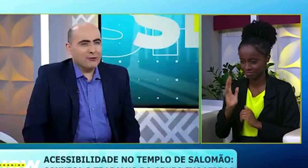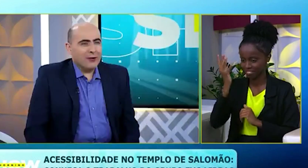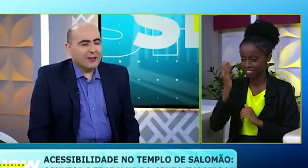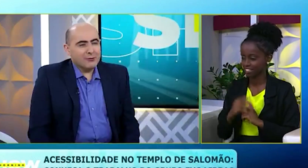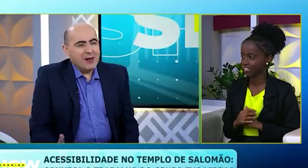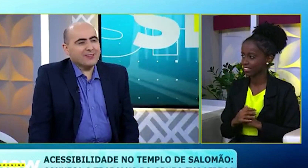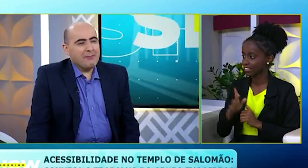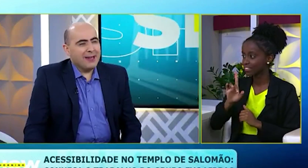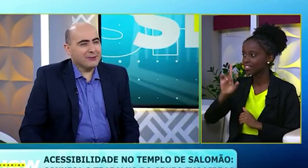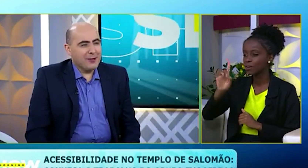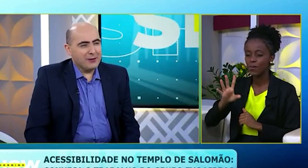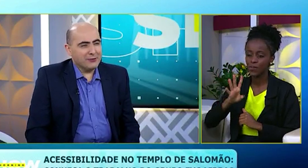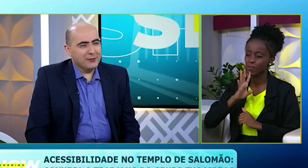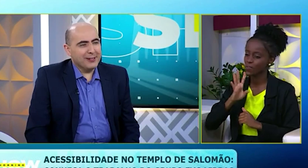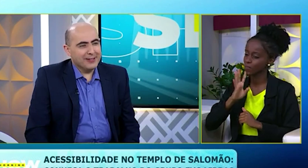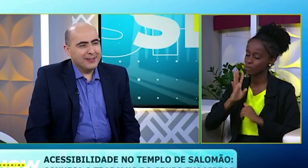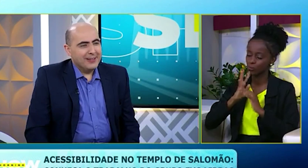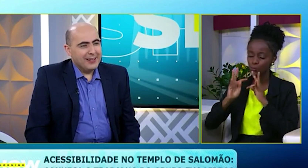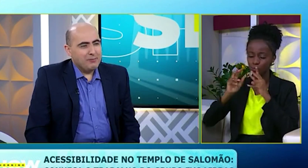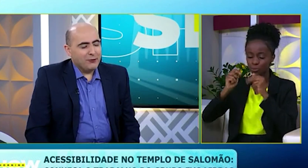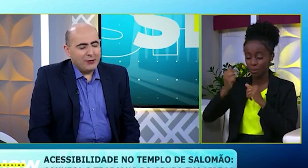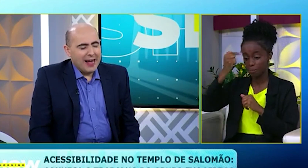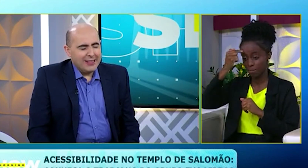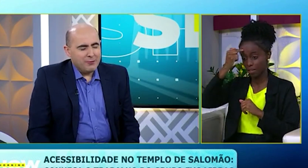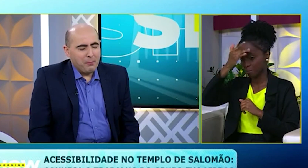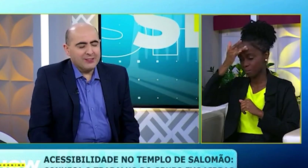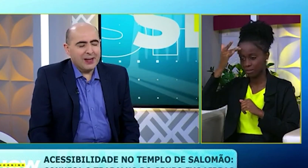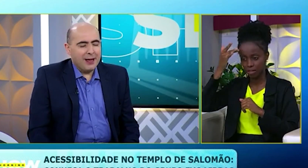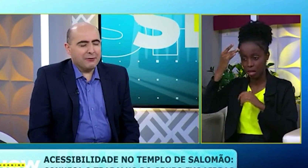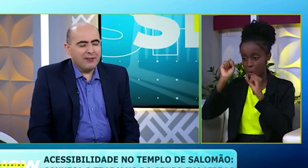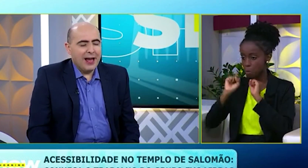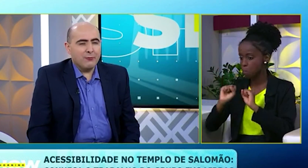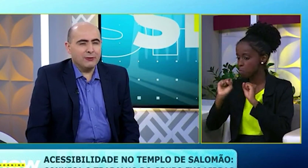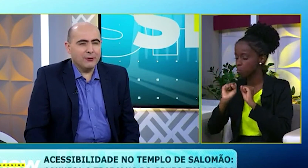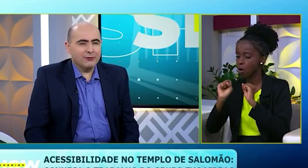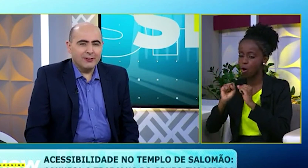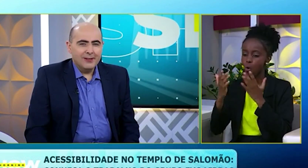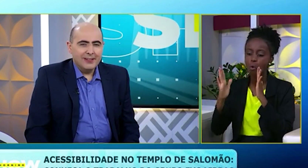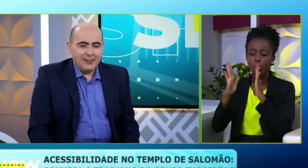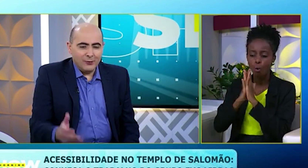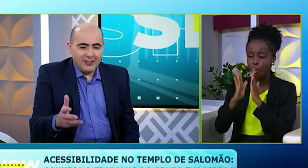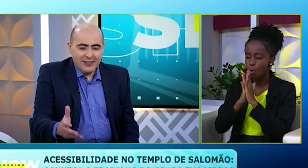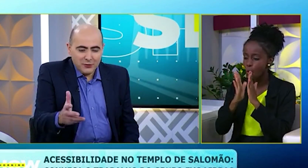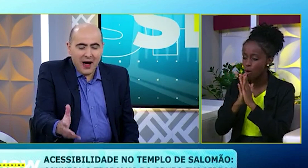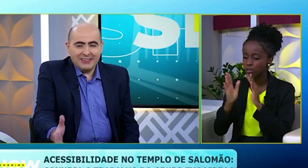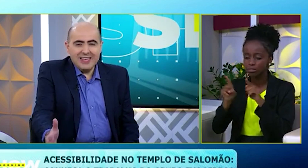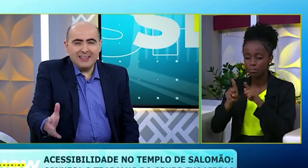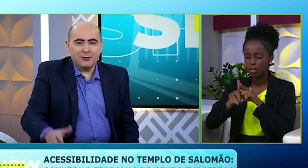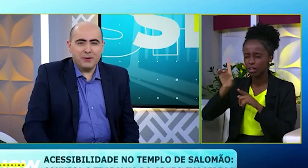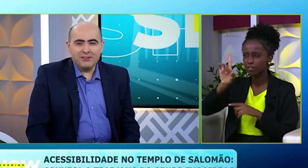Deus conhece os pensamentos da pessoa, né? Ele pode orar ali no pensamento, falar com Deus. E Deus, ele